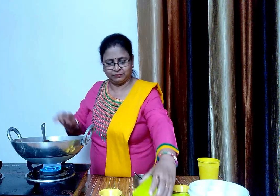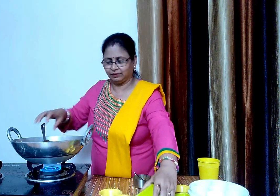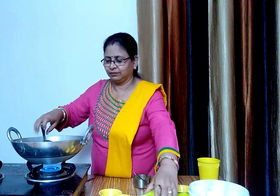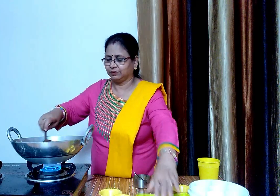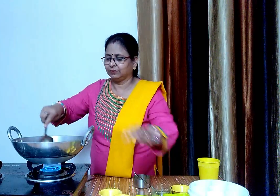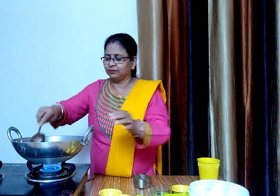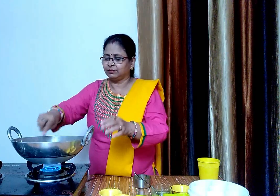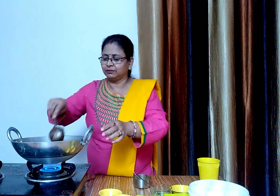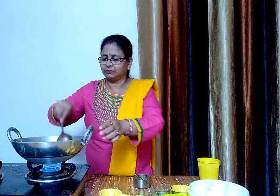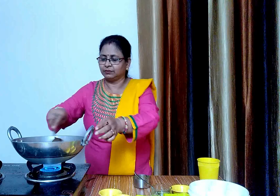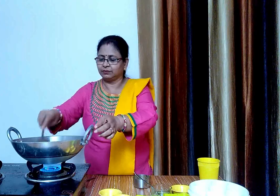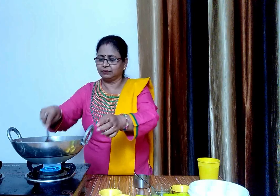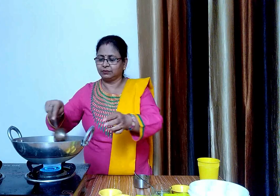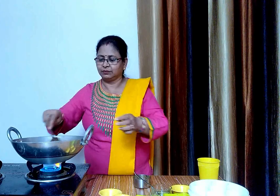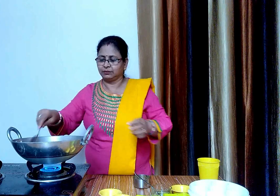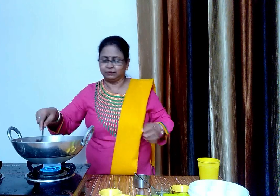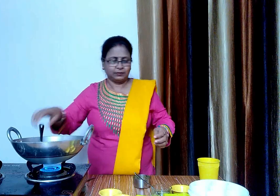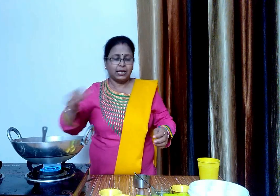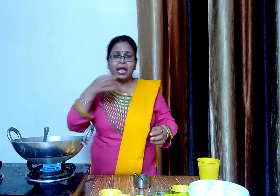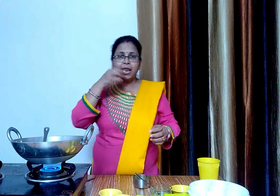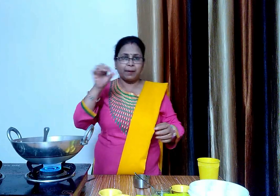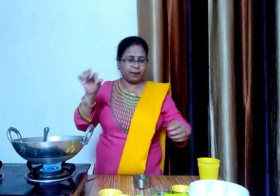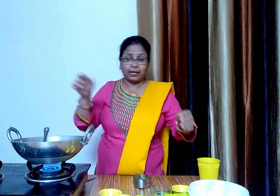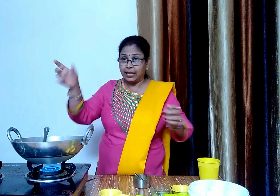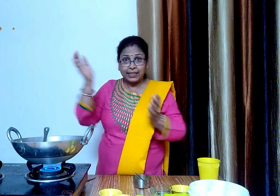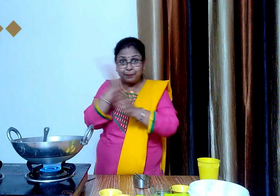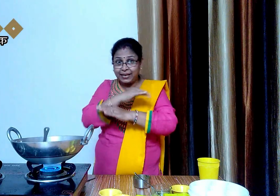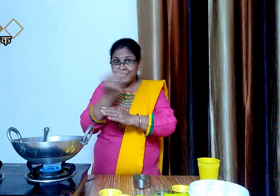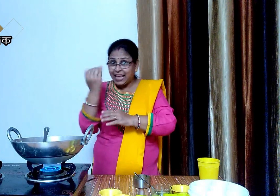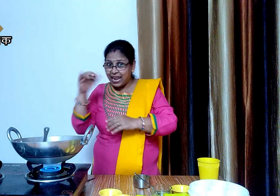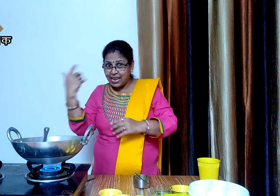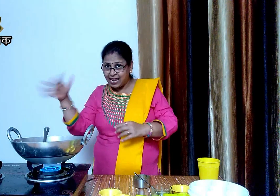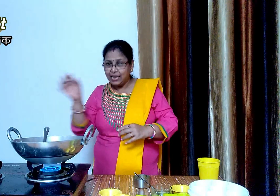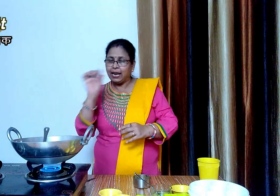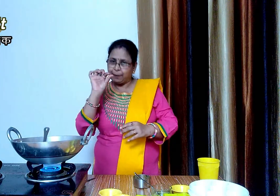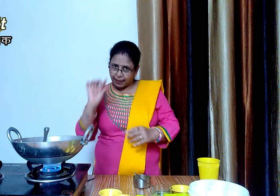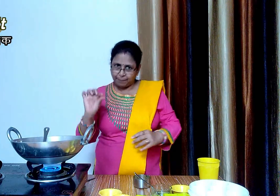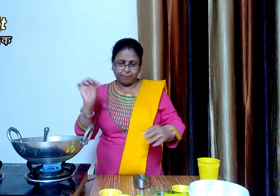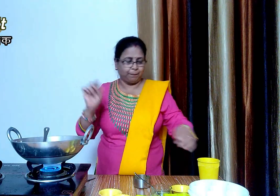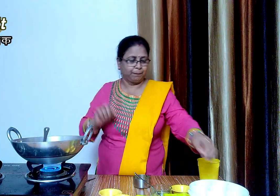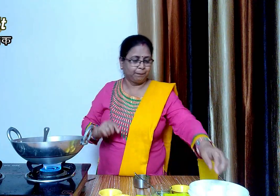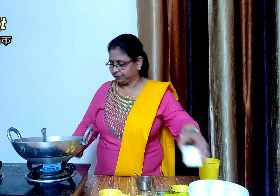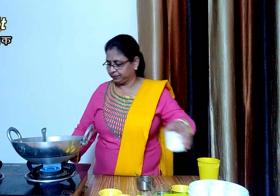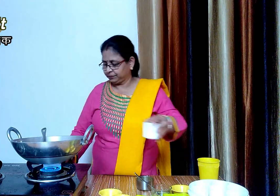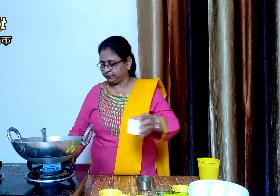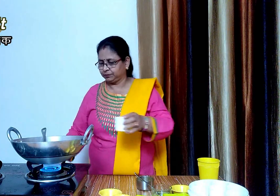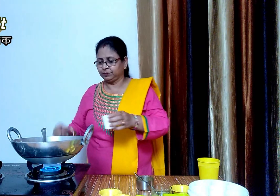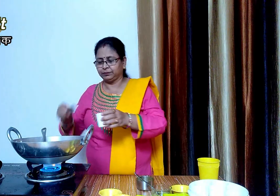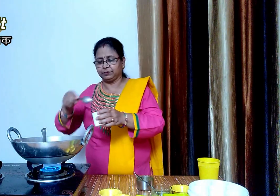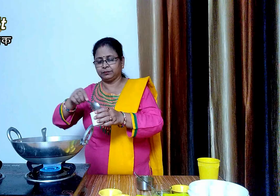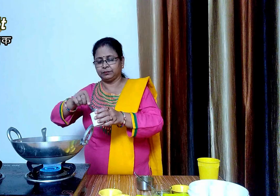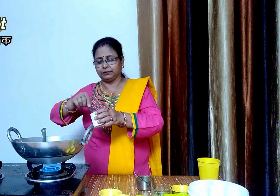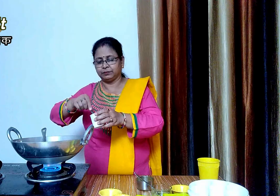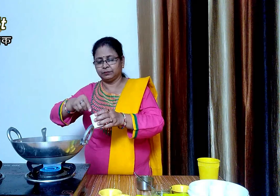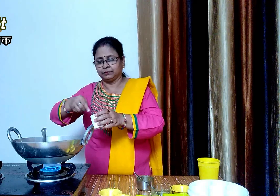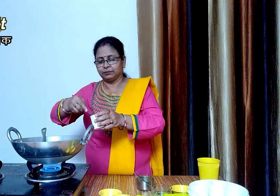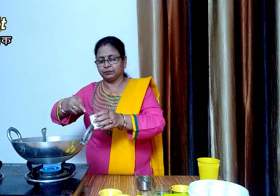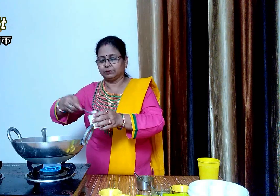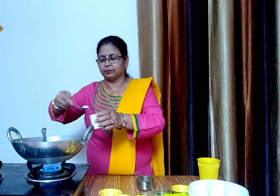और मिला लेंगे अब इसमें स्वादन उसाल नमक दिखान रहे हम नमक डाल में भी डाल चुके हैं तो इदा